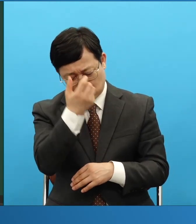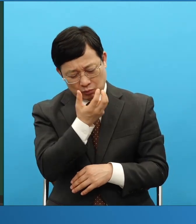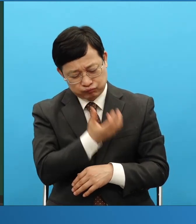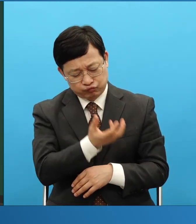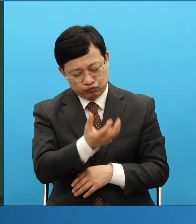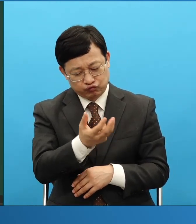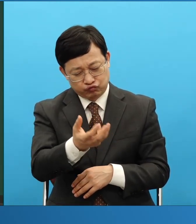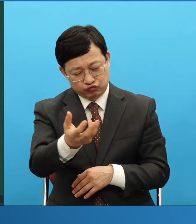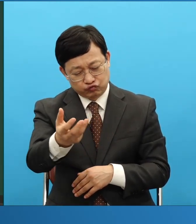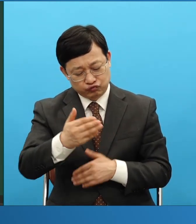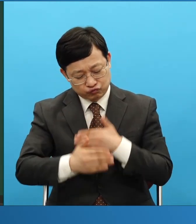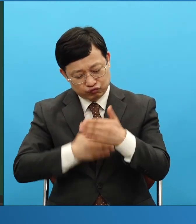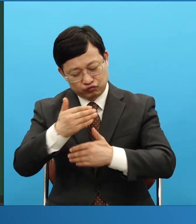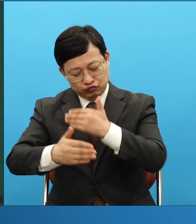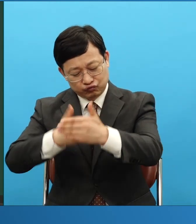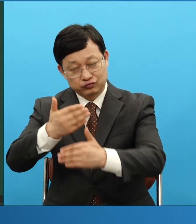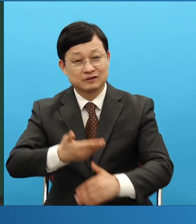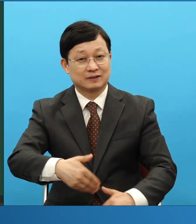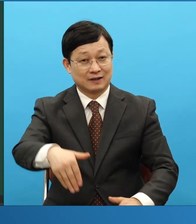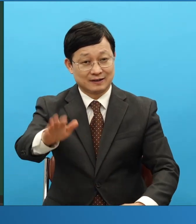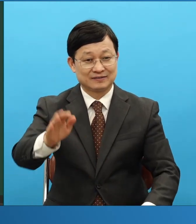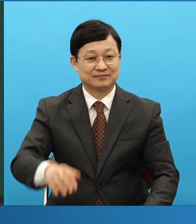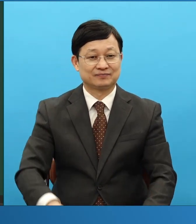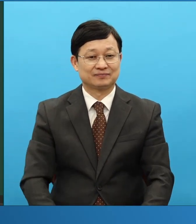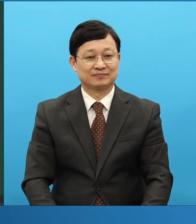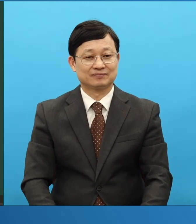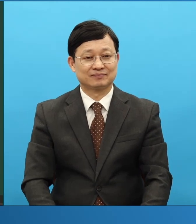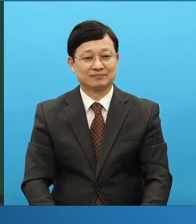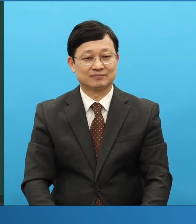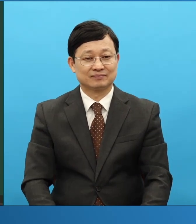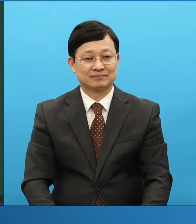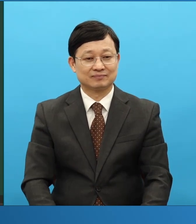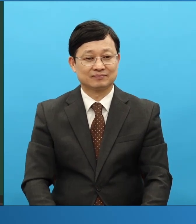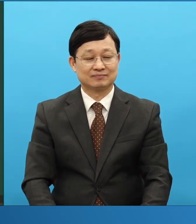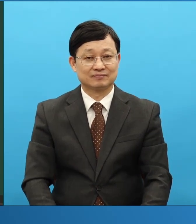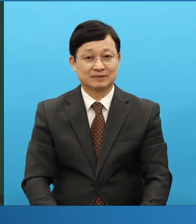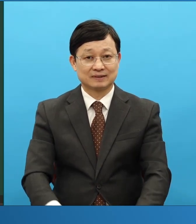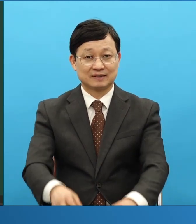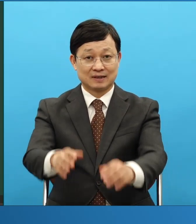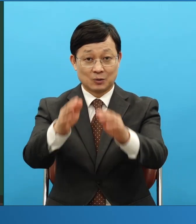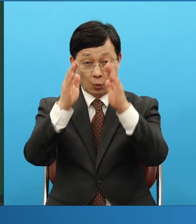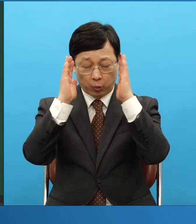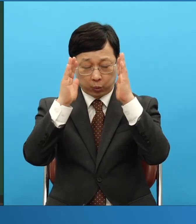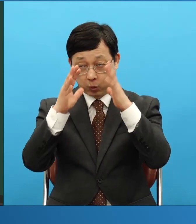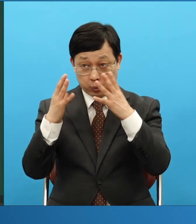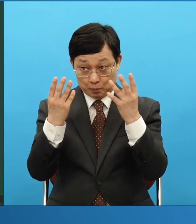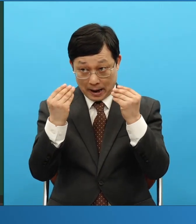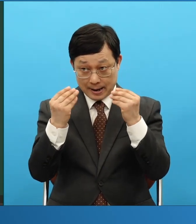이 빛이니까 이제 공부하게 되는 거지요 이때 반드시 목표가 나와요